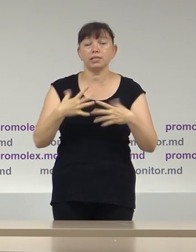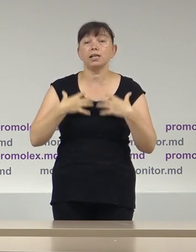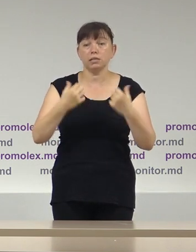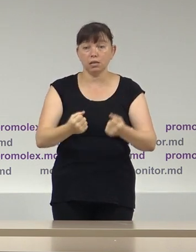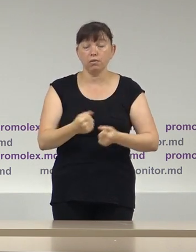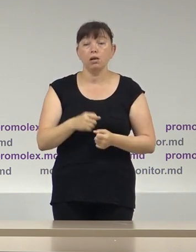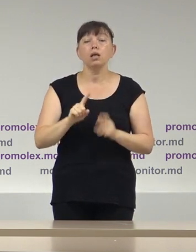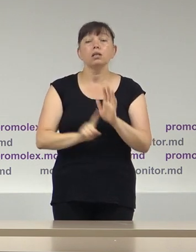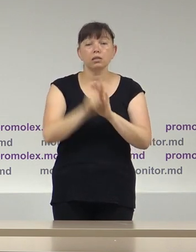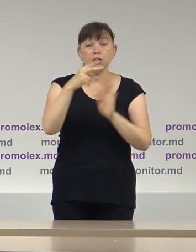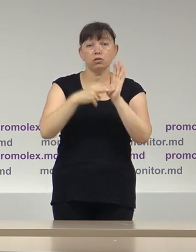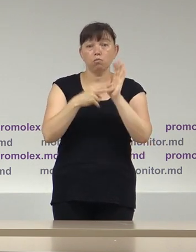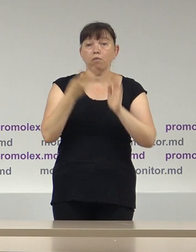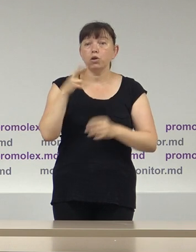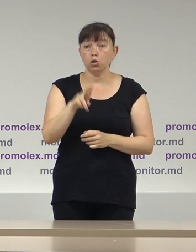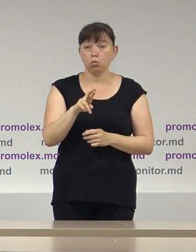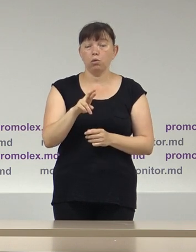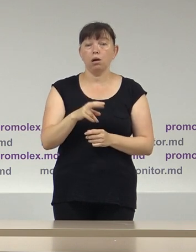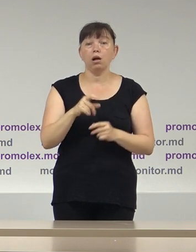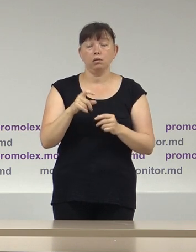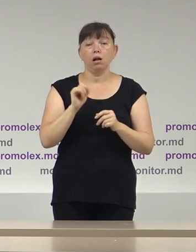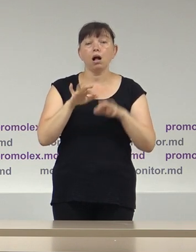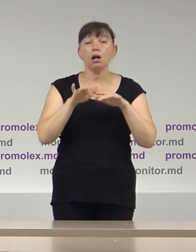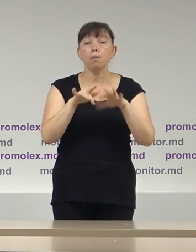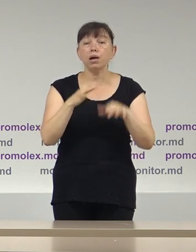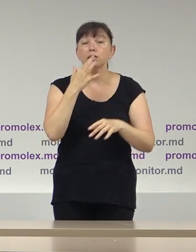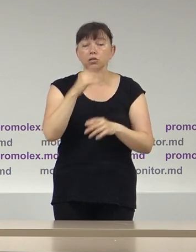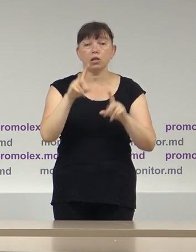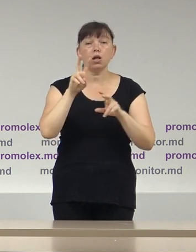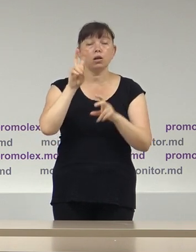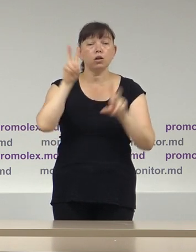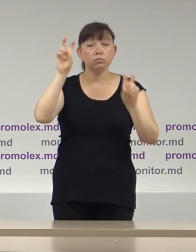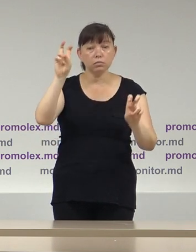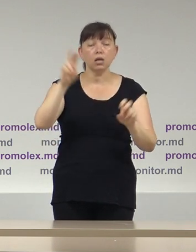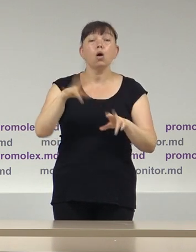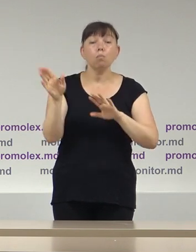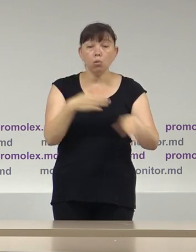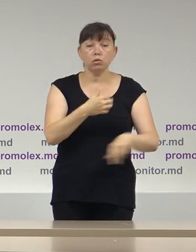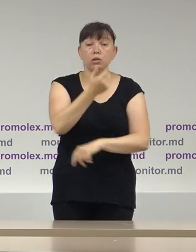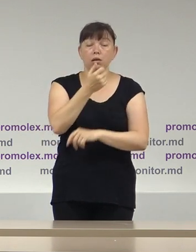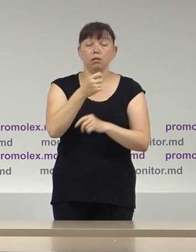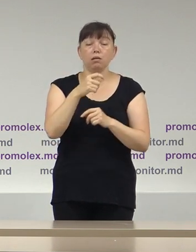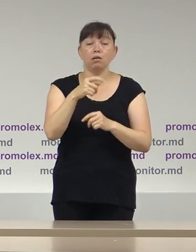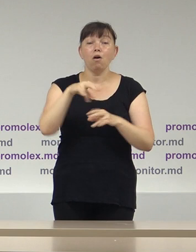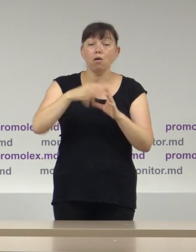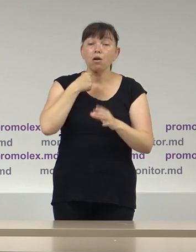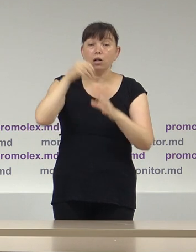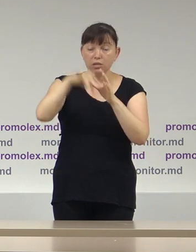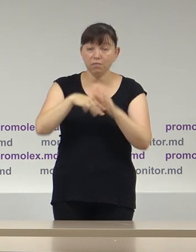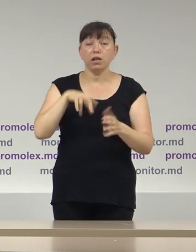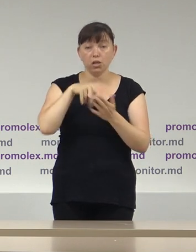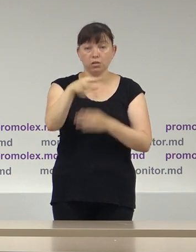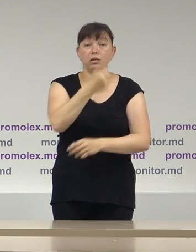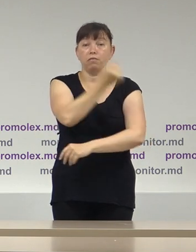au lansat la 7 iulie campania națională cu sloganul După votare mergi la vaccinare. Autoritățile din